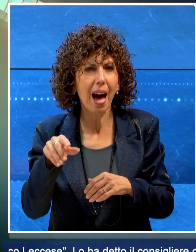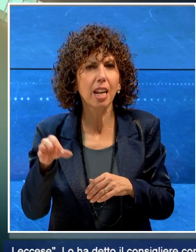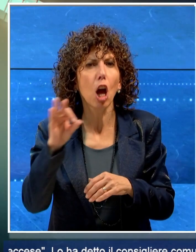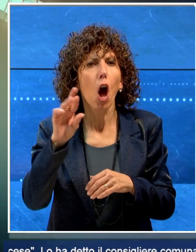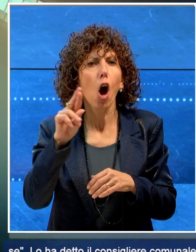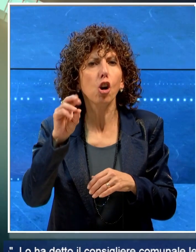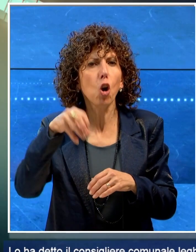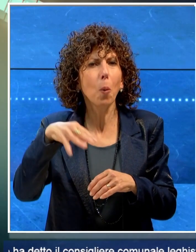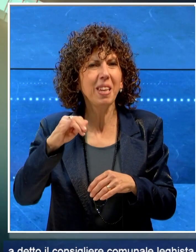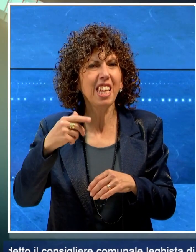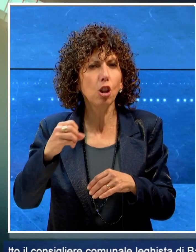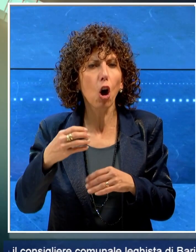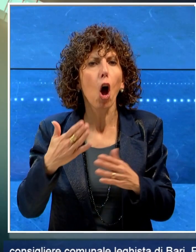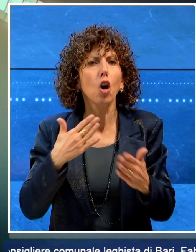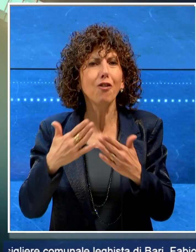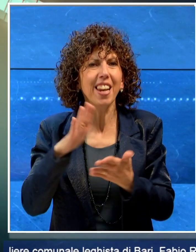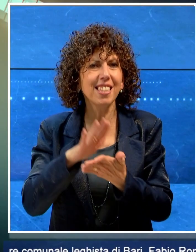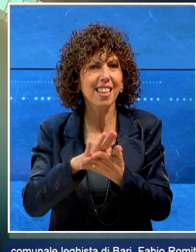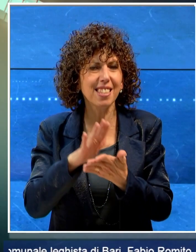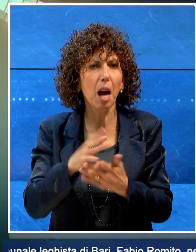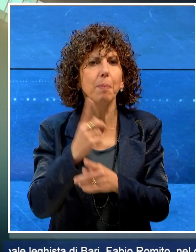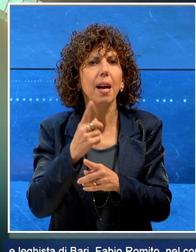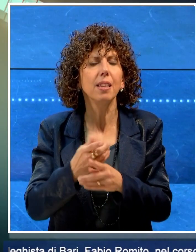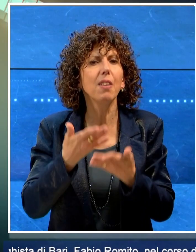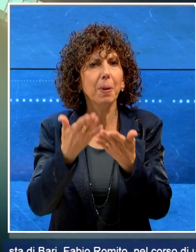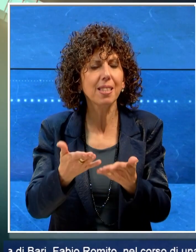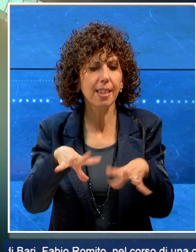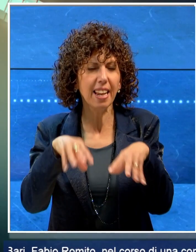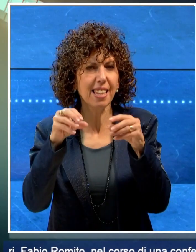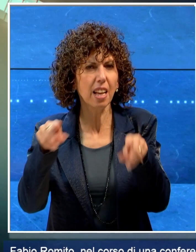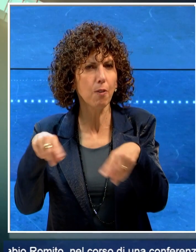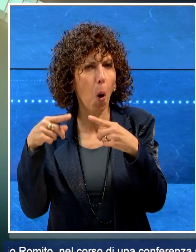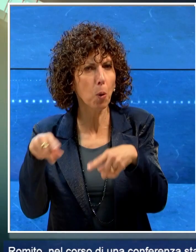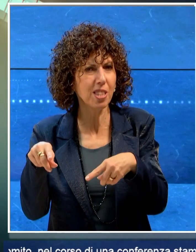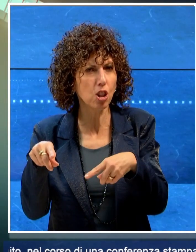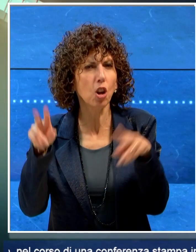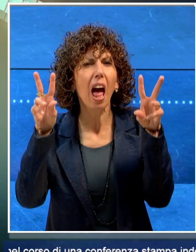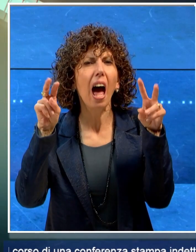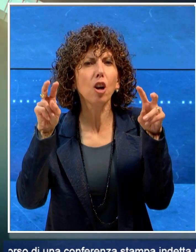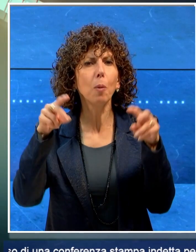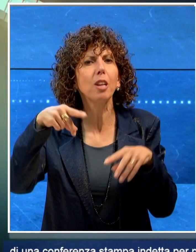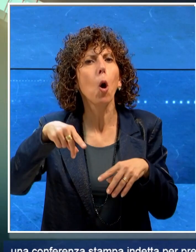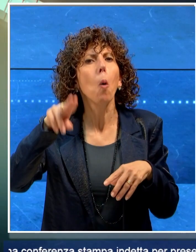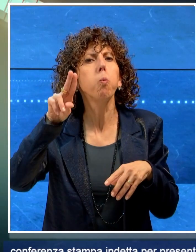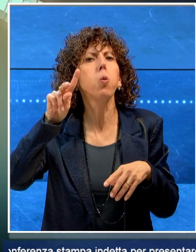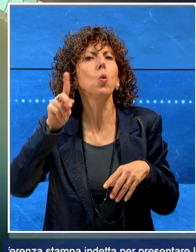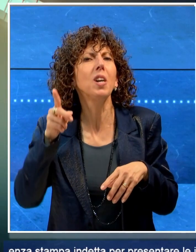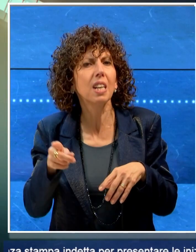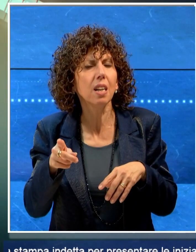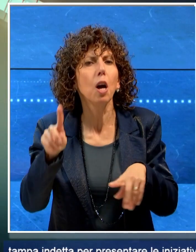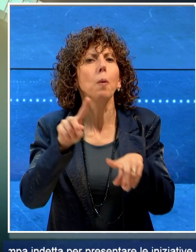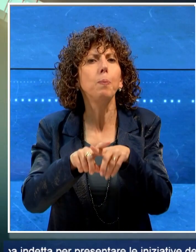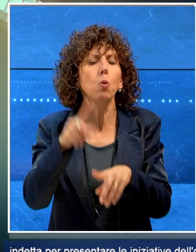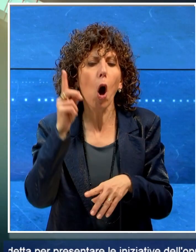conferenza stampa indetta per presentare le iniziative dell'opposizione sia sul tema del Pug sia su quello dell